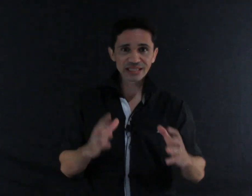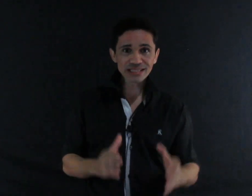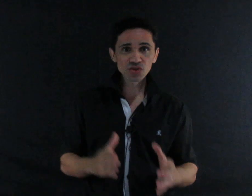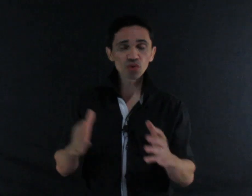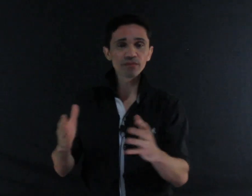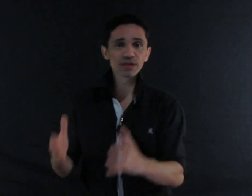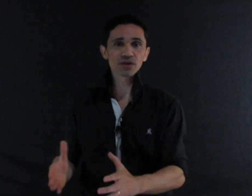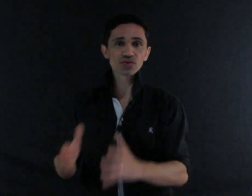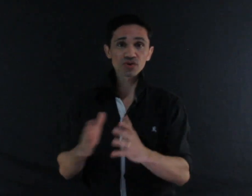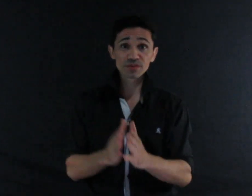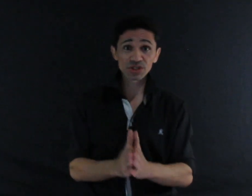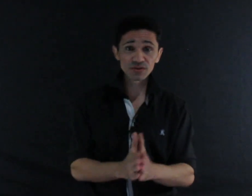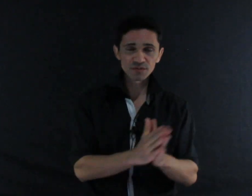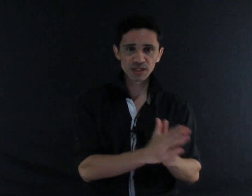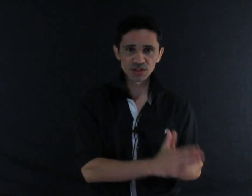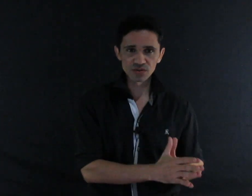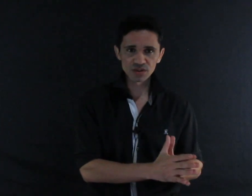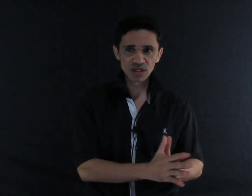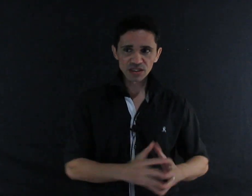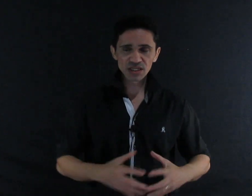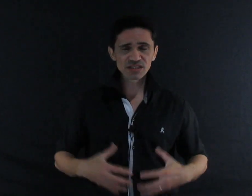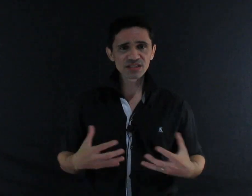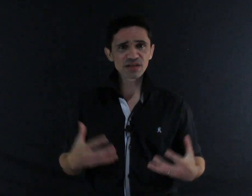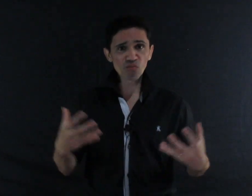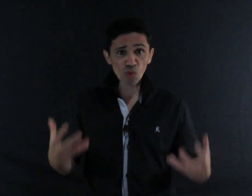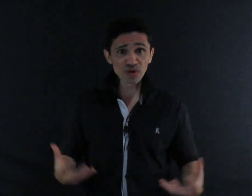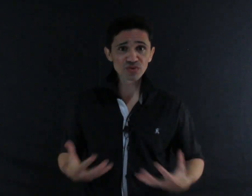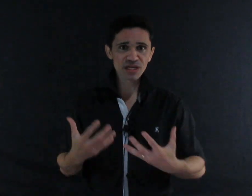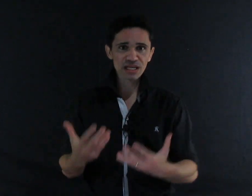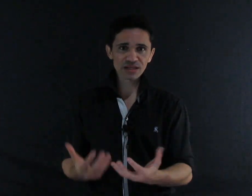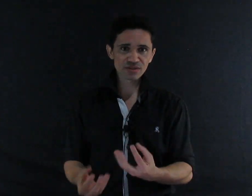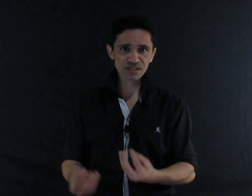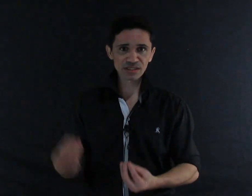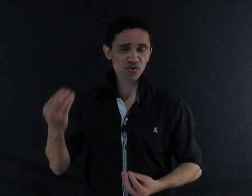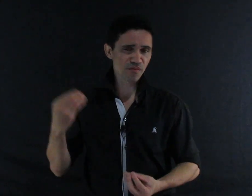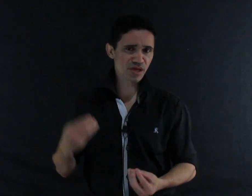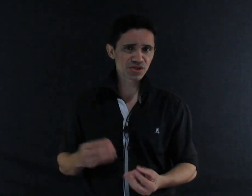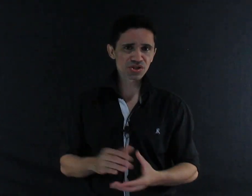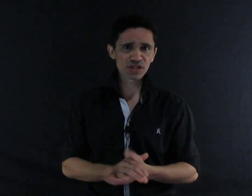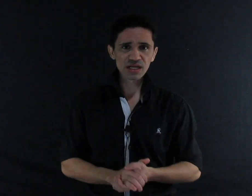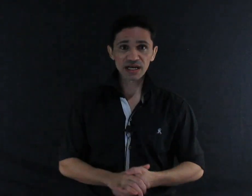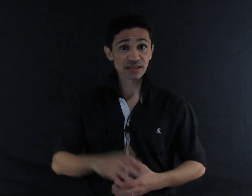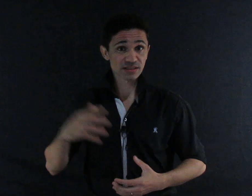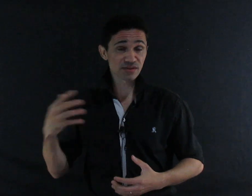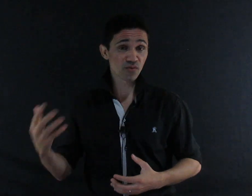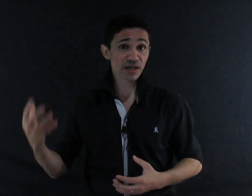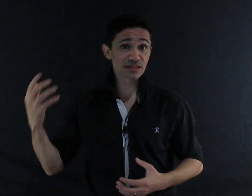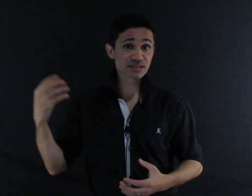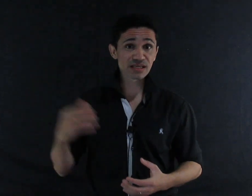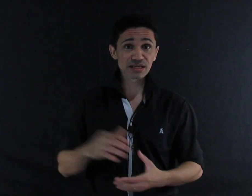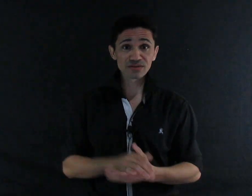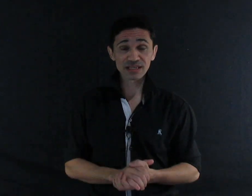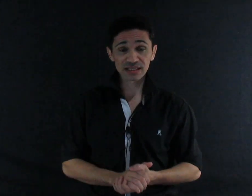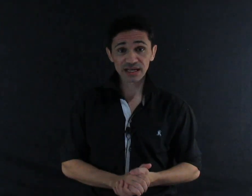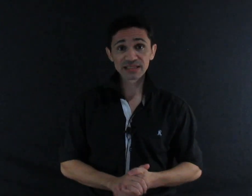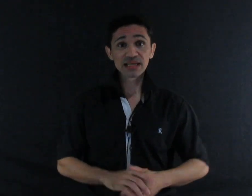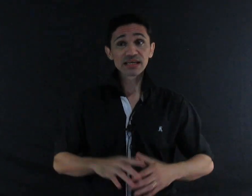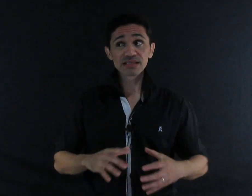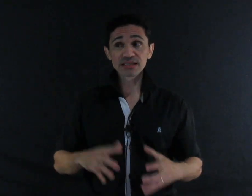descobri os objetos perdidos. Já existem muitos relatos anteriormente, há 50, 100 anos atrás, que